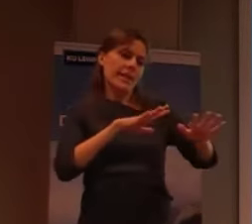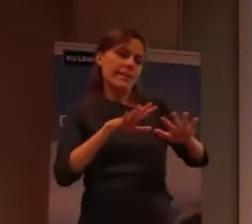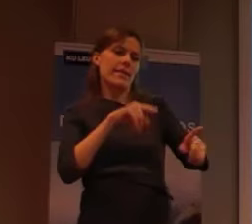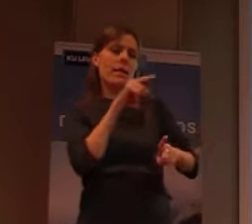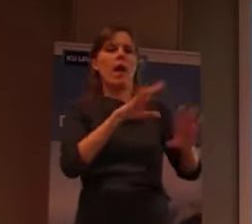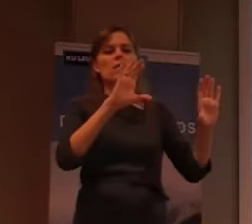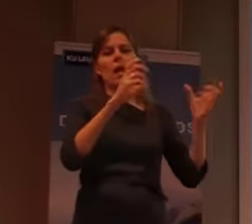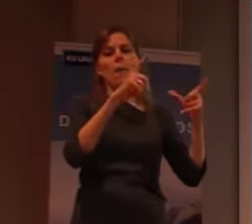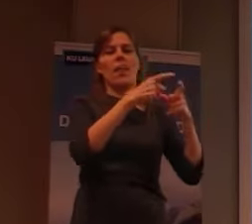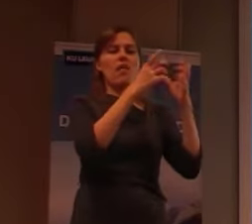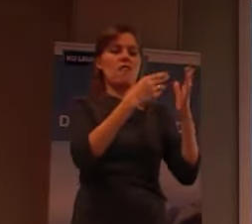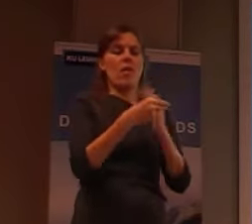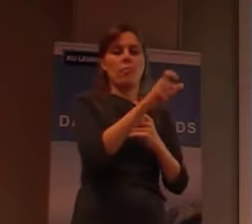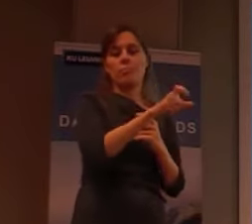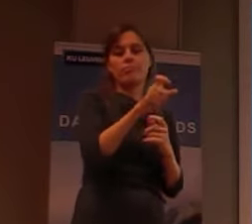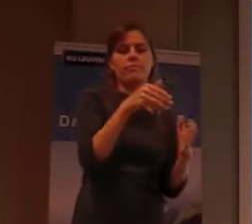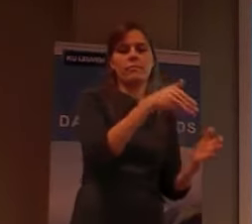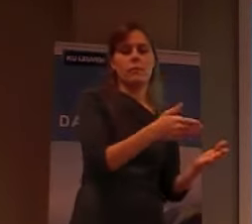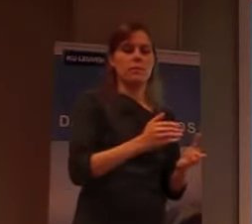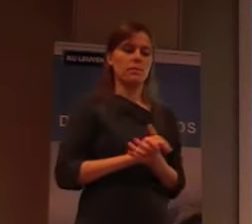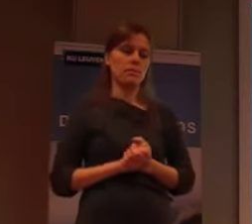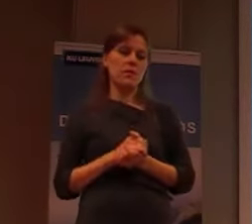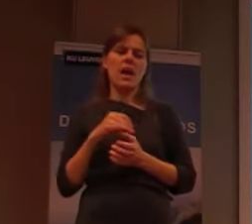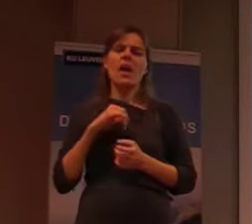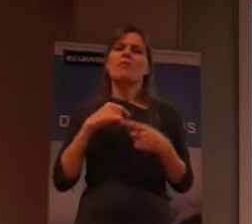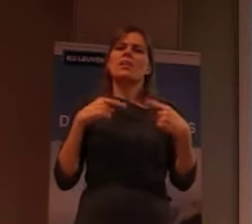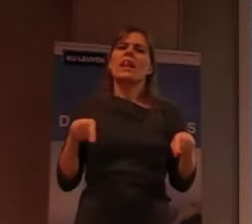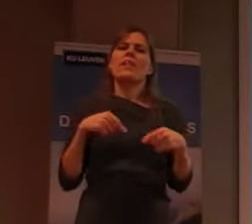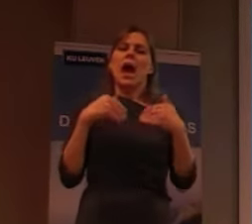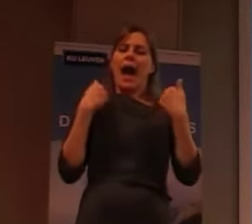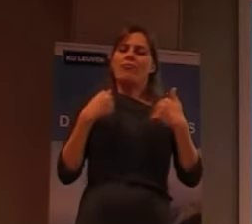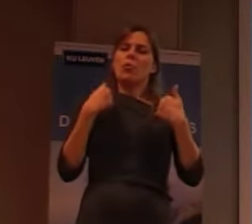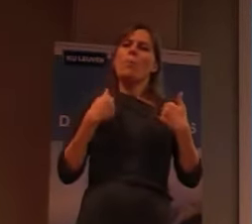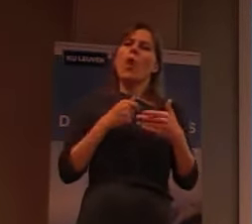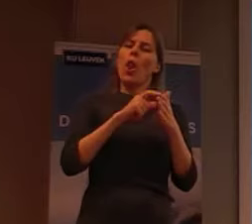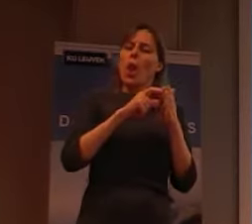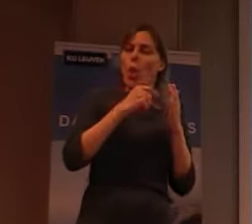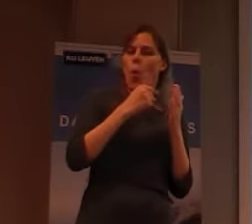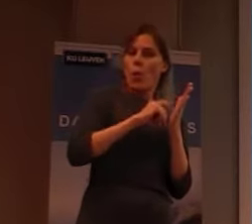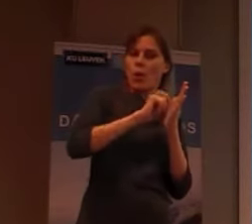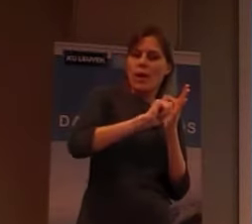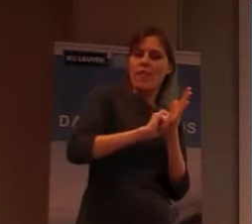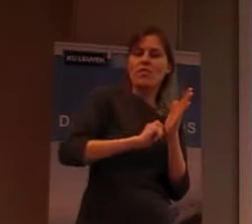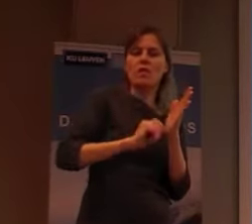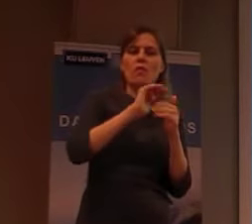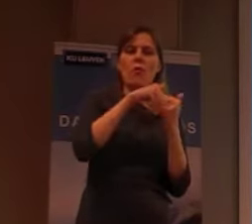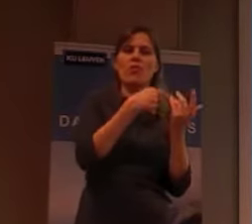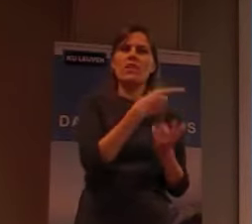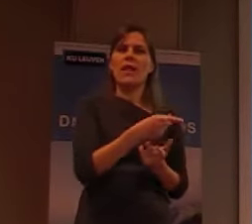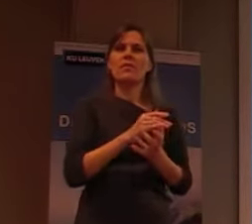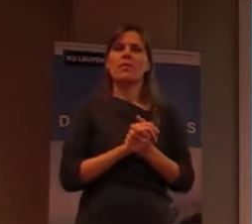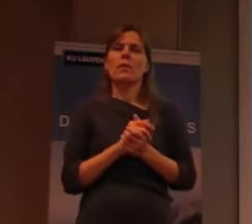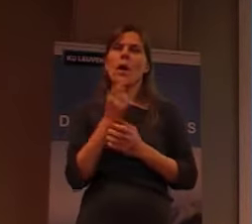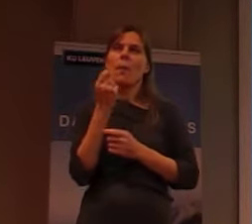Nu, er zijn een aantal antropologen, die daar ook over geschreven hebben, en die, vroeger, die hebben, een soort van, postkoloniale,